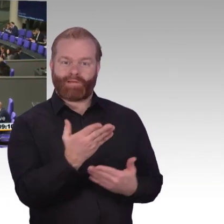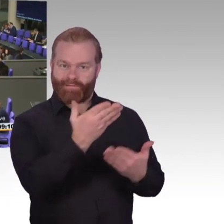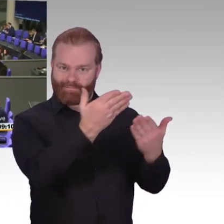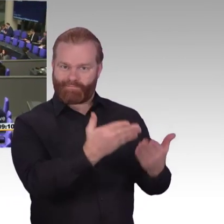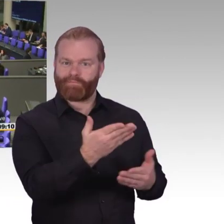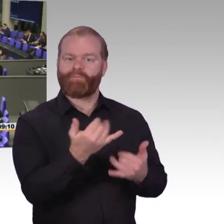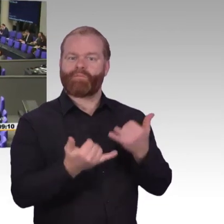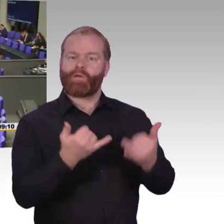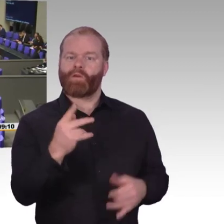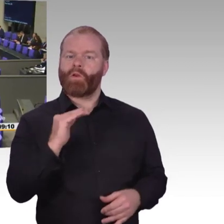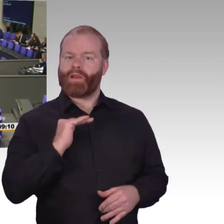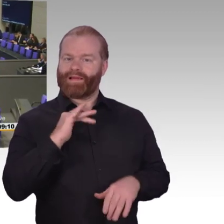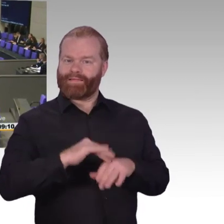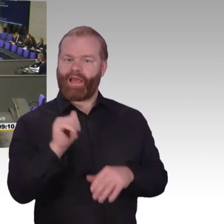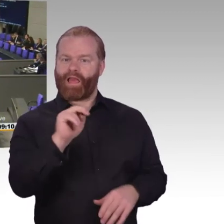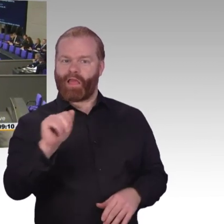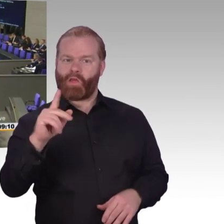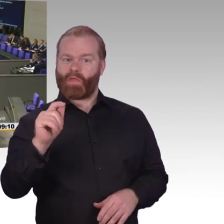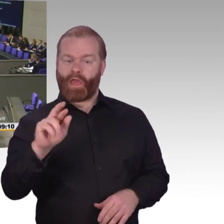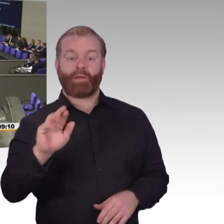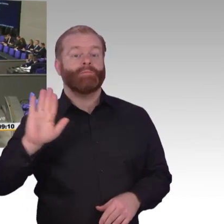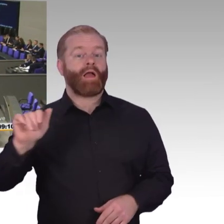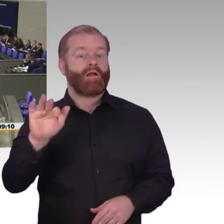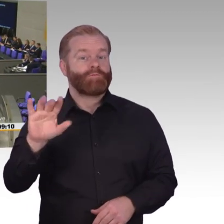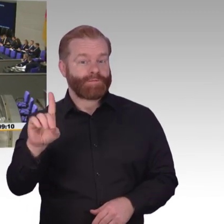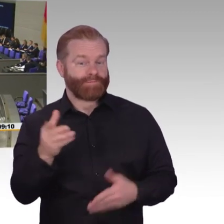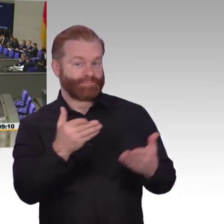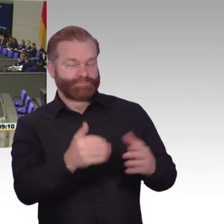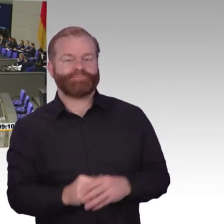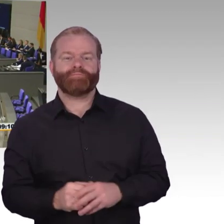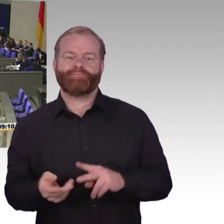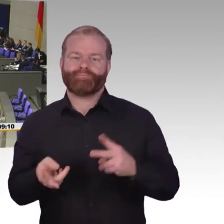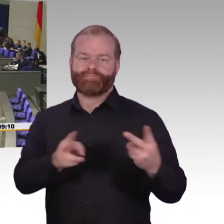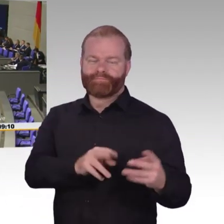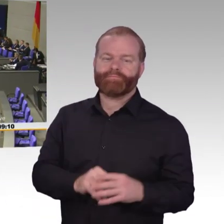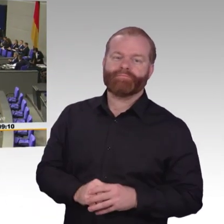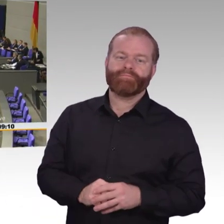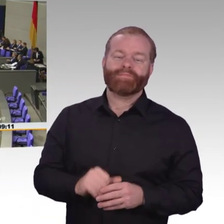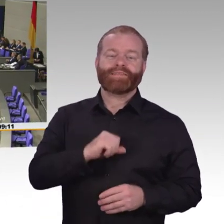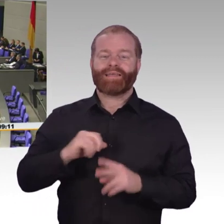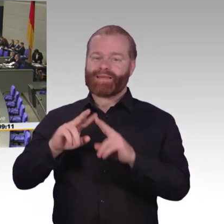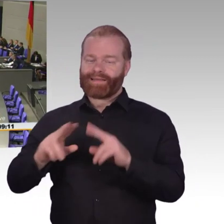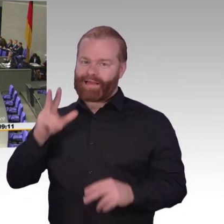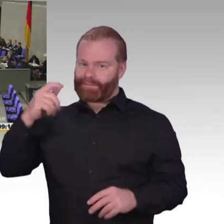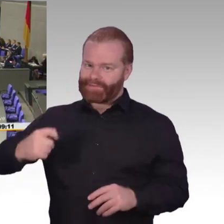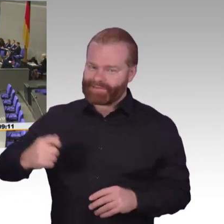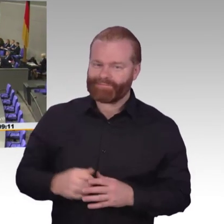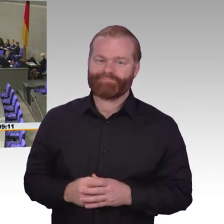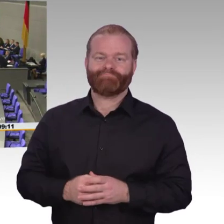Digitalisierung gestalten, Arbeit 4.0, Gigabitgesellschaft, Big Data, Disruption, Basswörter, die mittlerweile